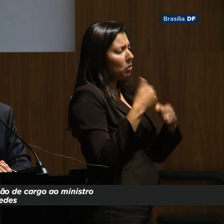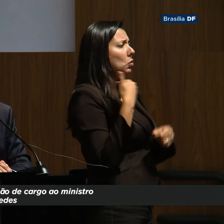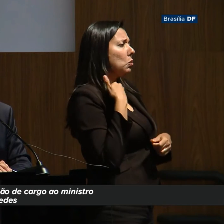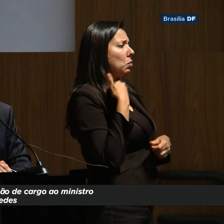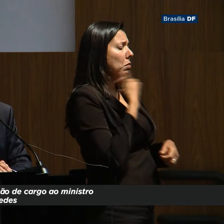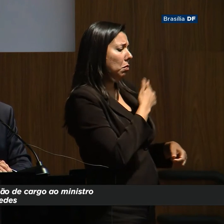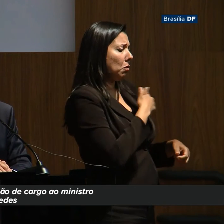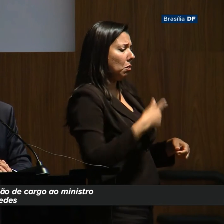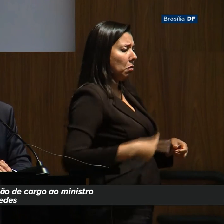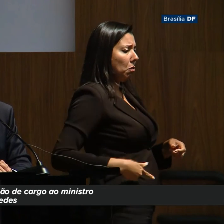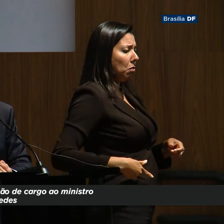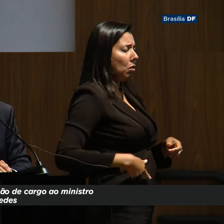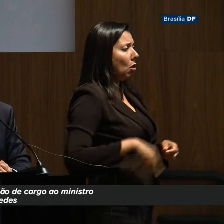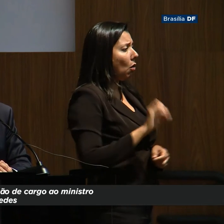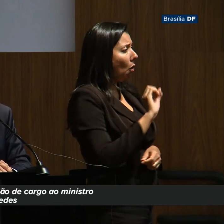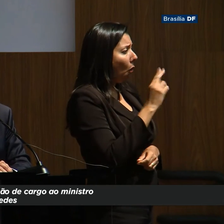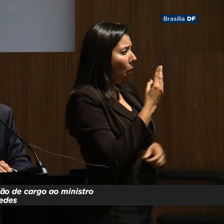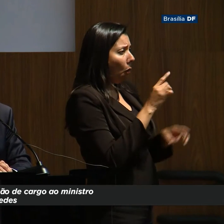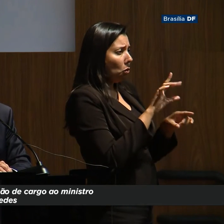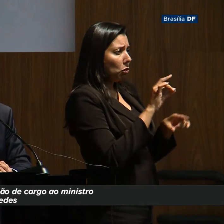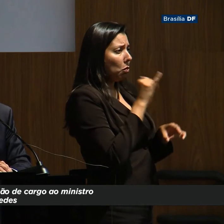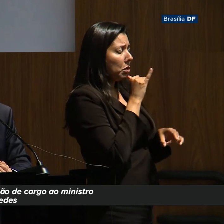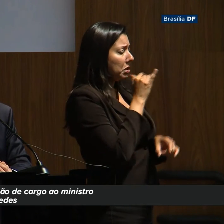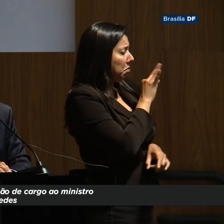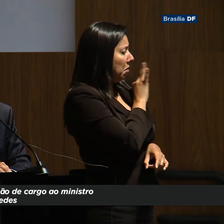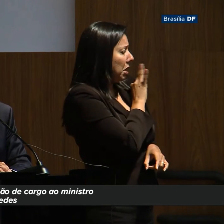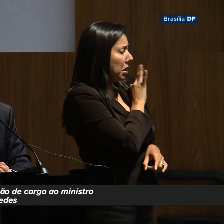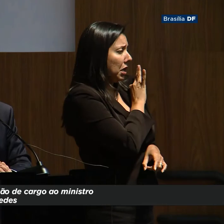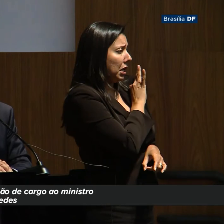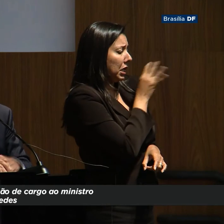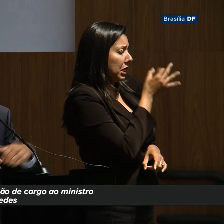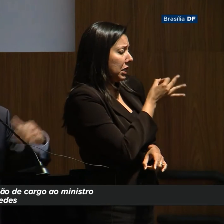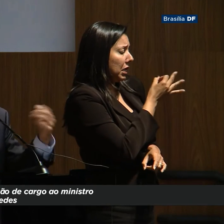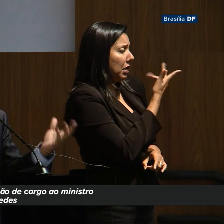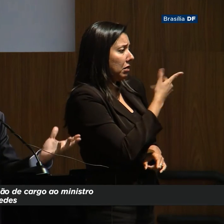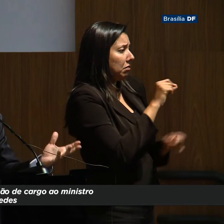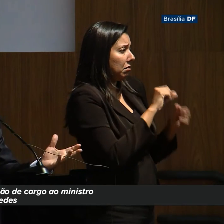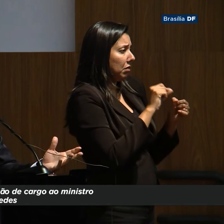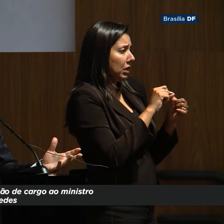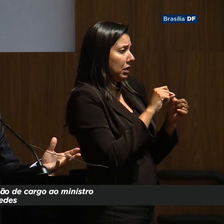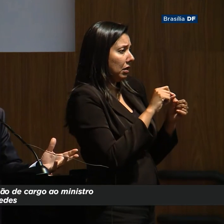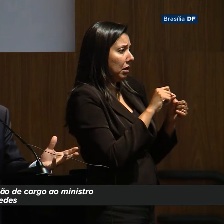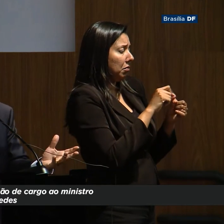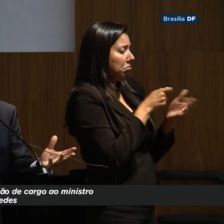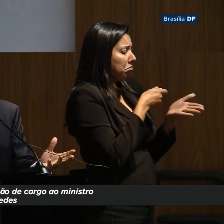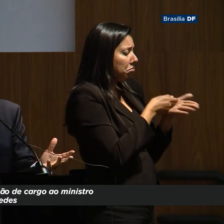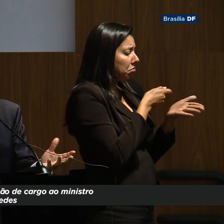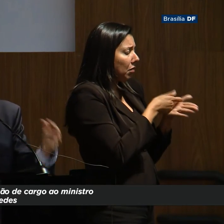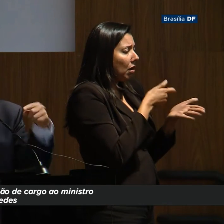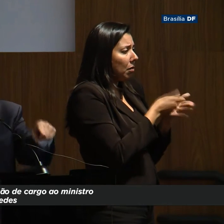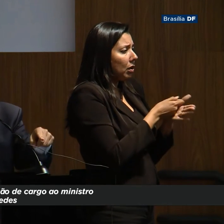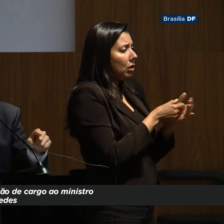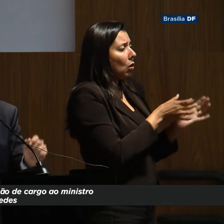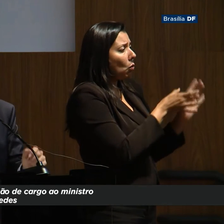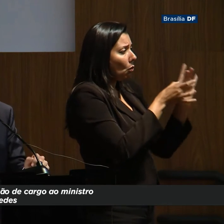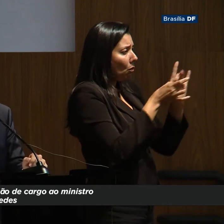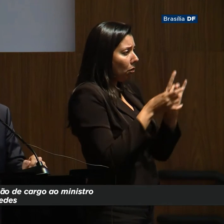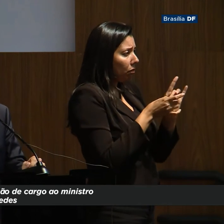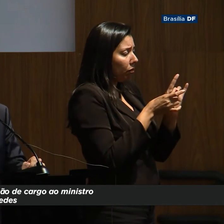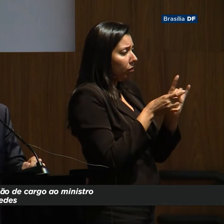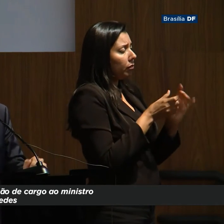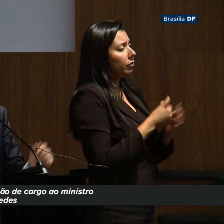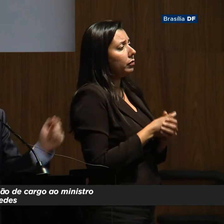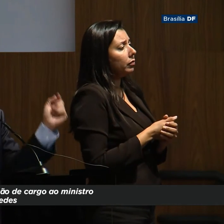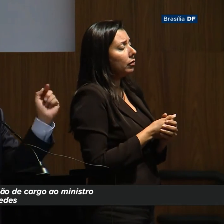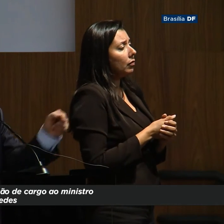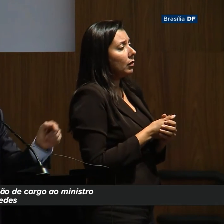Ou será que... A forma tecnicamente correta, é você fazer o orçamento da União, colocar o subsídio lá,